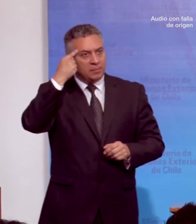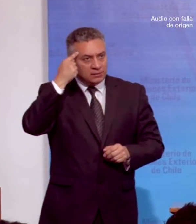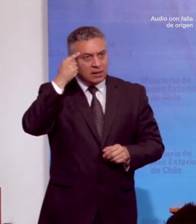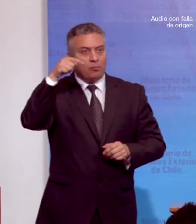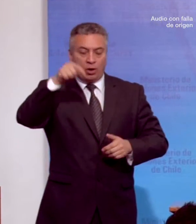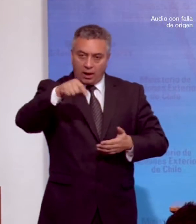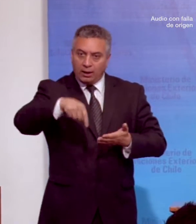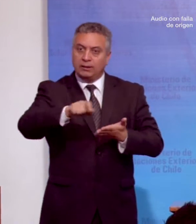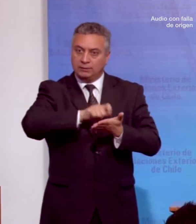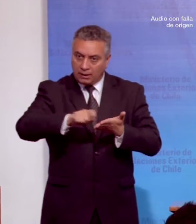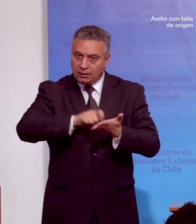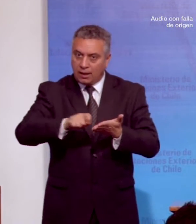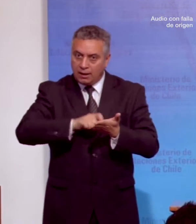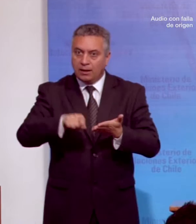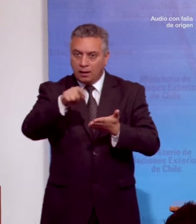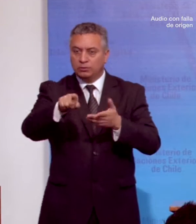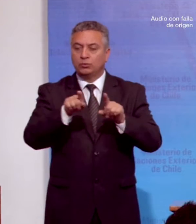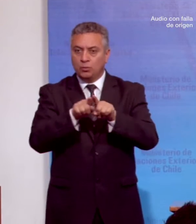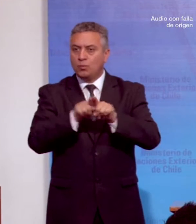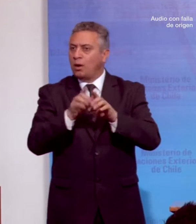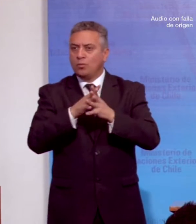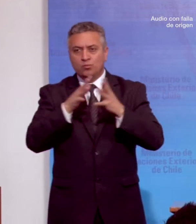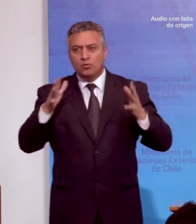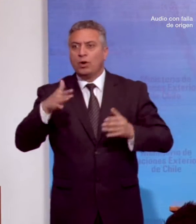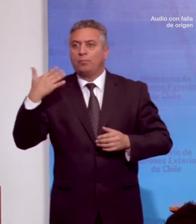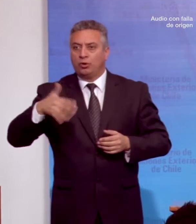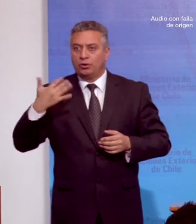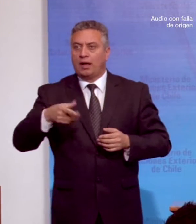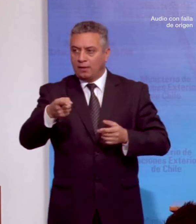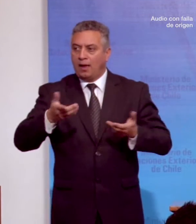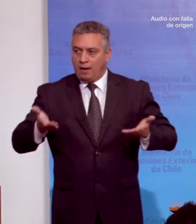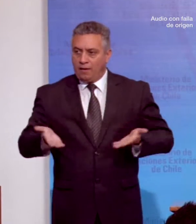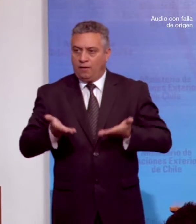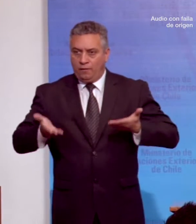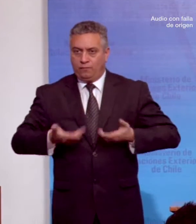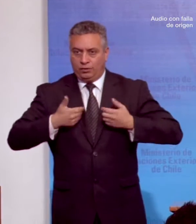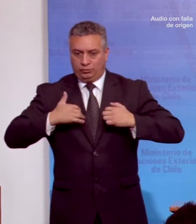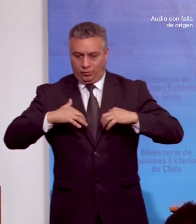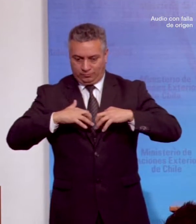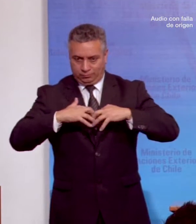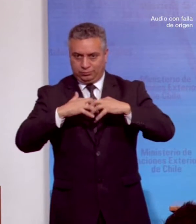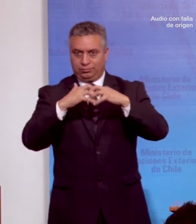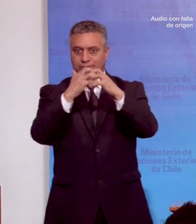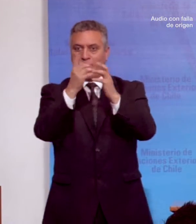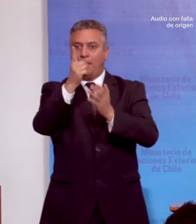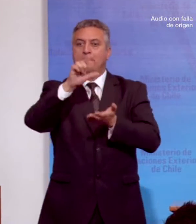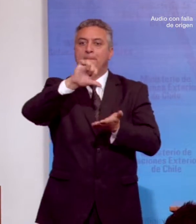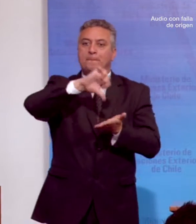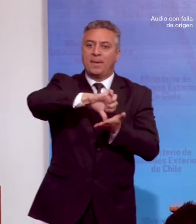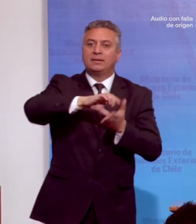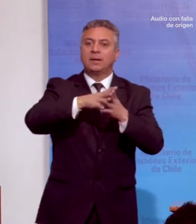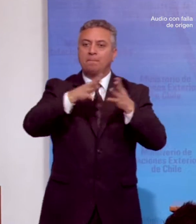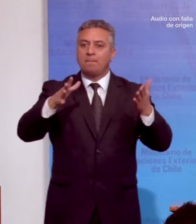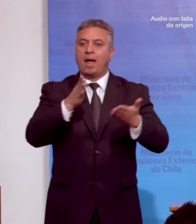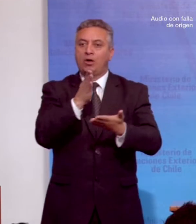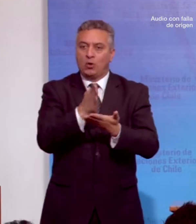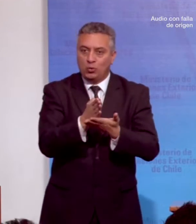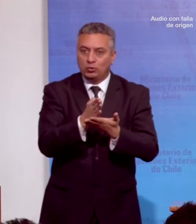esta tarea es una parte muy sustantiva del esfuerzo por construir un país más justo que valora la diversidad